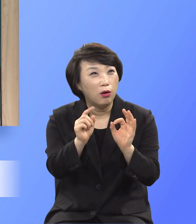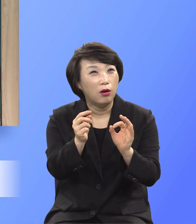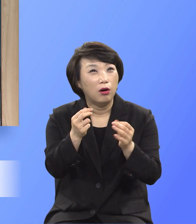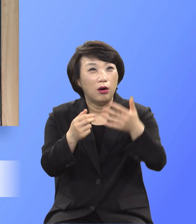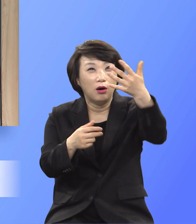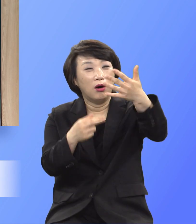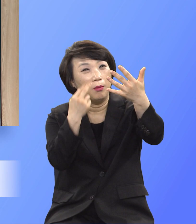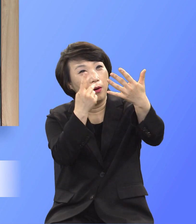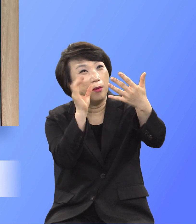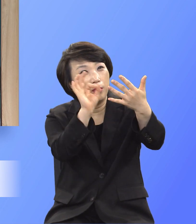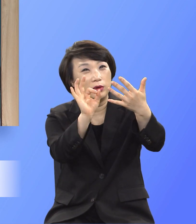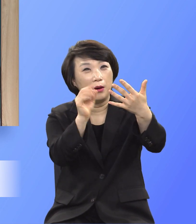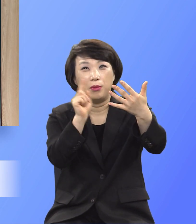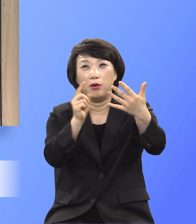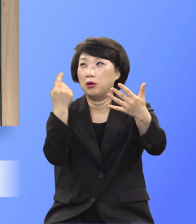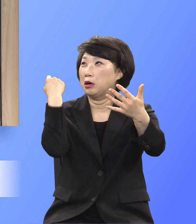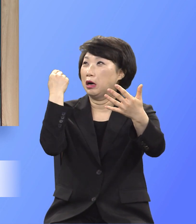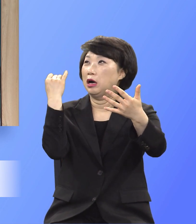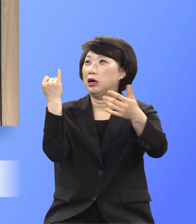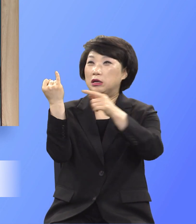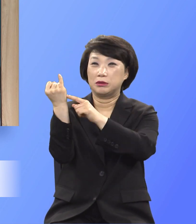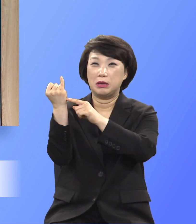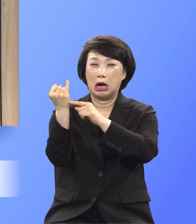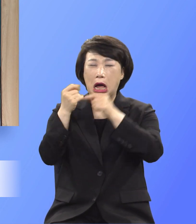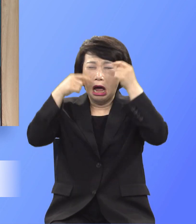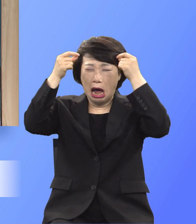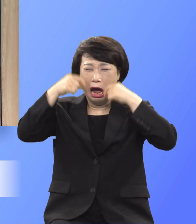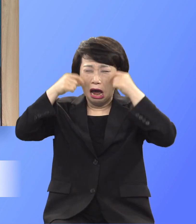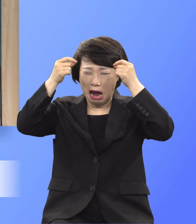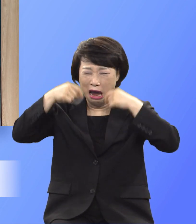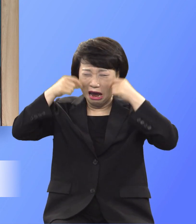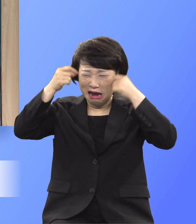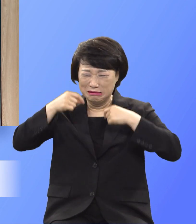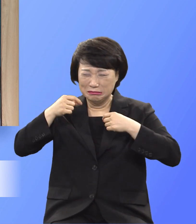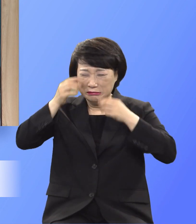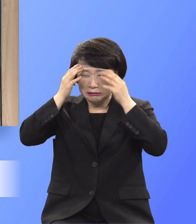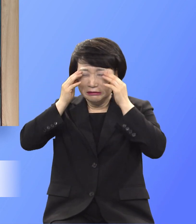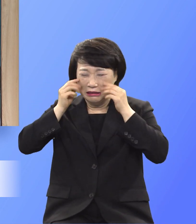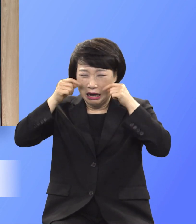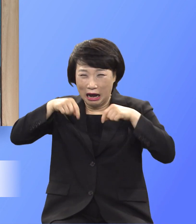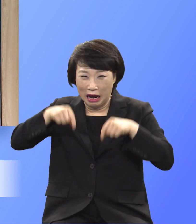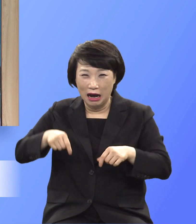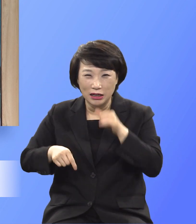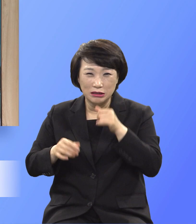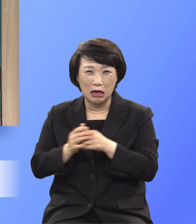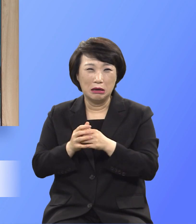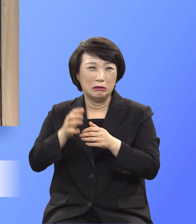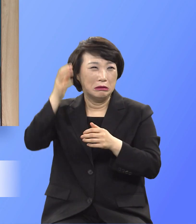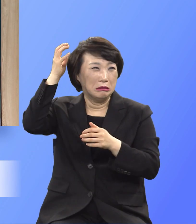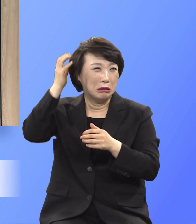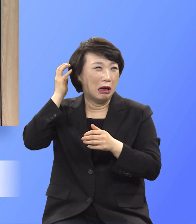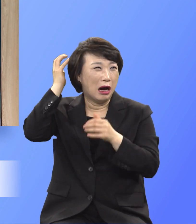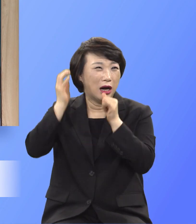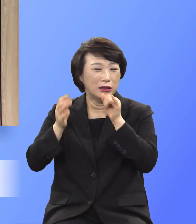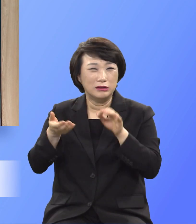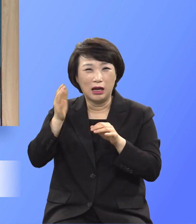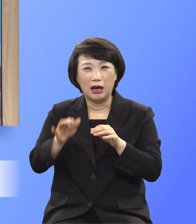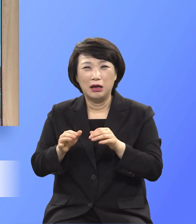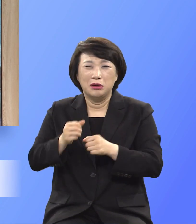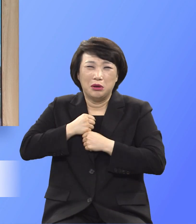눈물은 막 퍽 퍽 퍽 퍽 퍽 흘리 수도 있어요